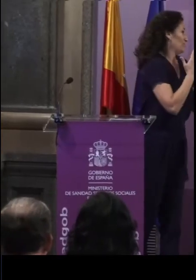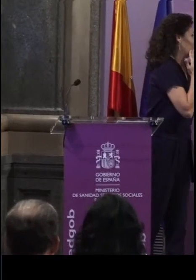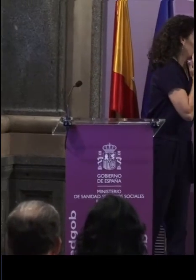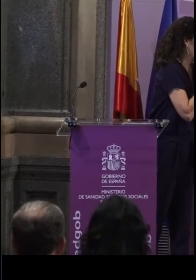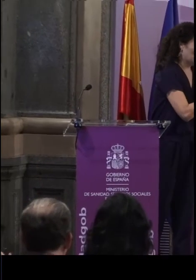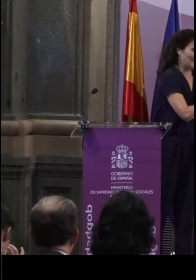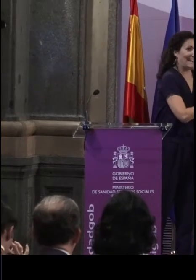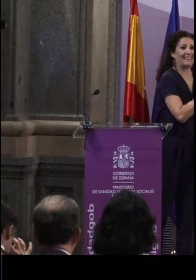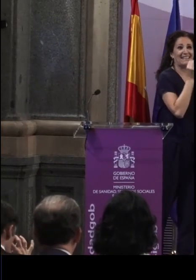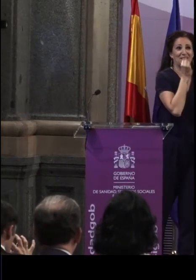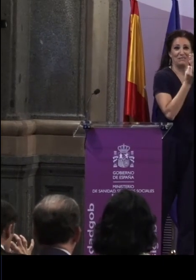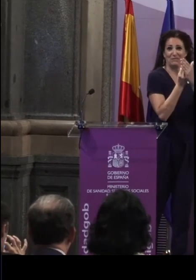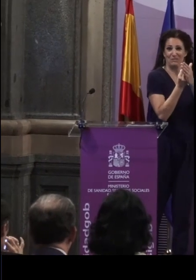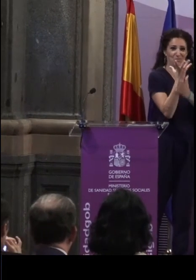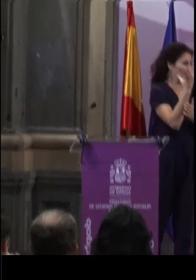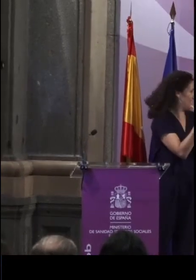Gracias.